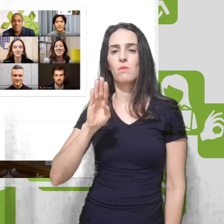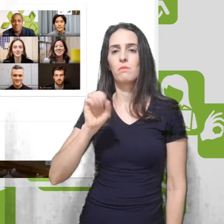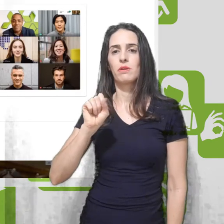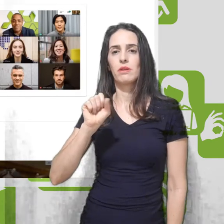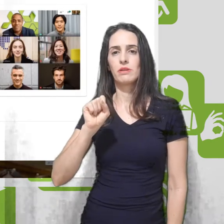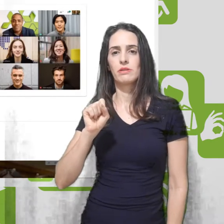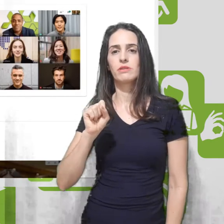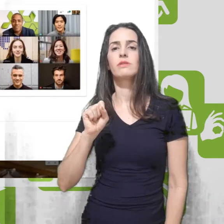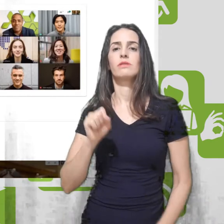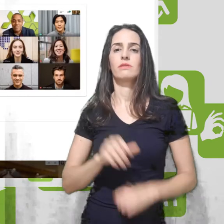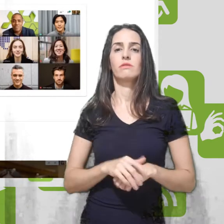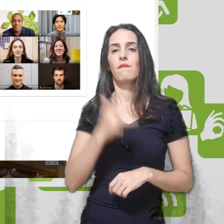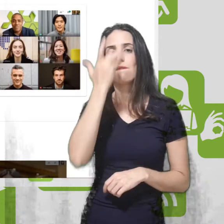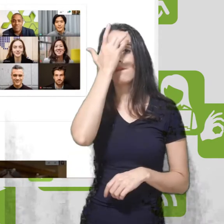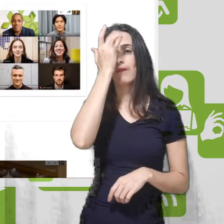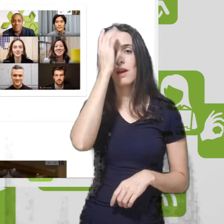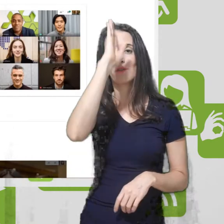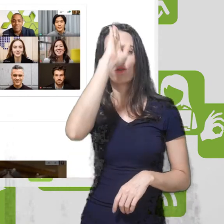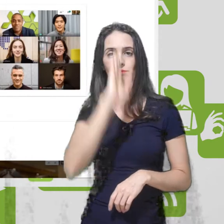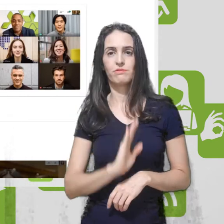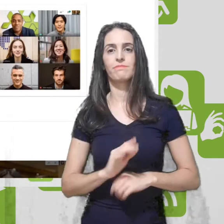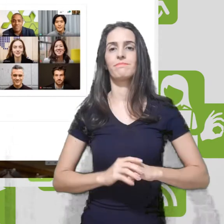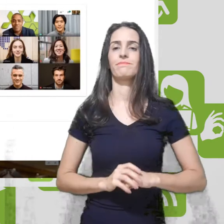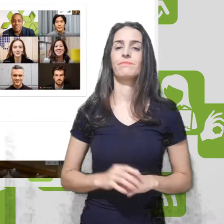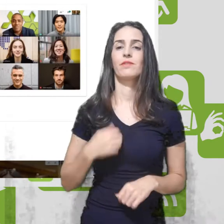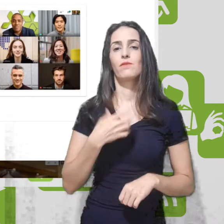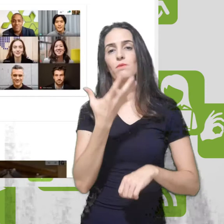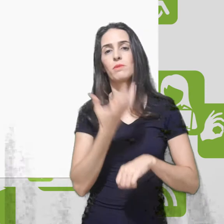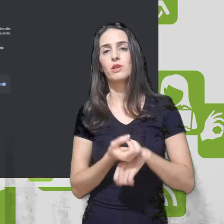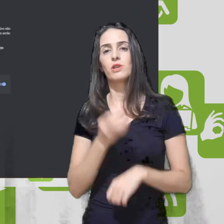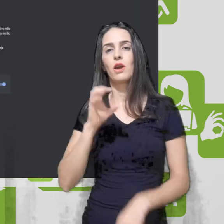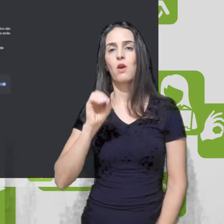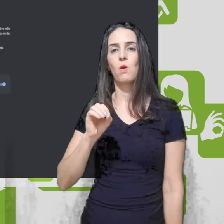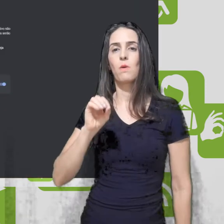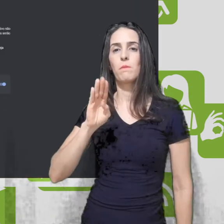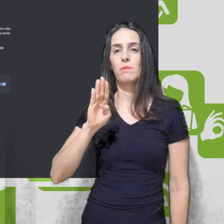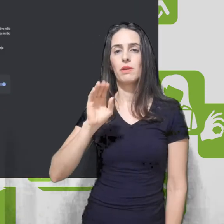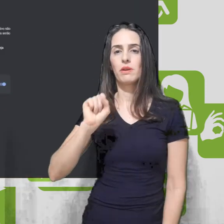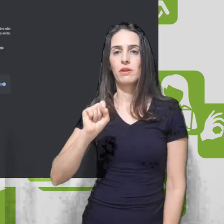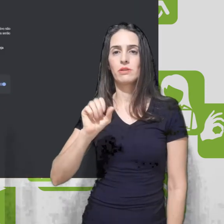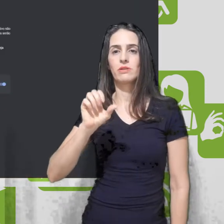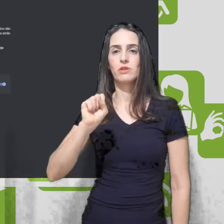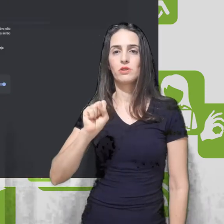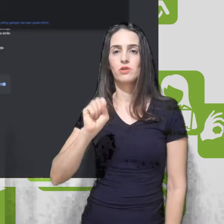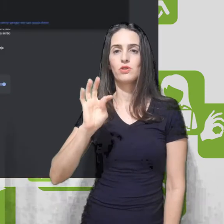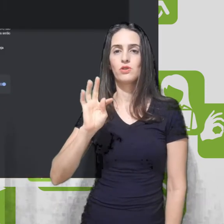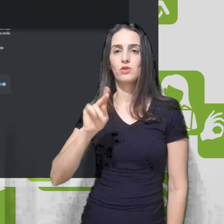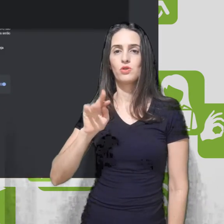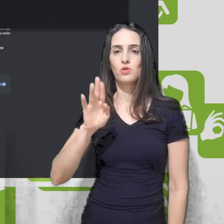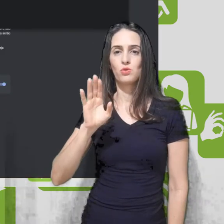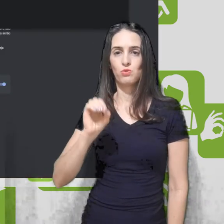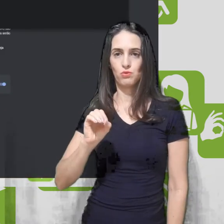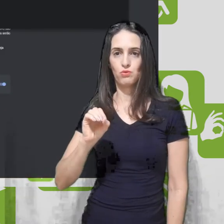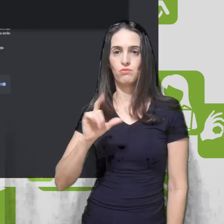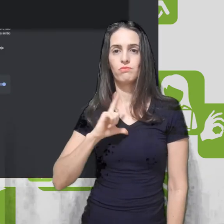Primeiramente vou baixar aqui o OBS Studio para vocês. O site é OBS Project,